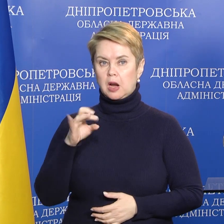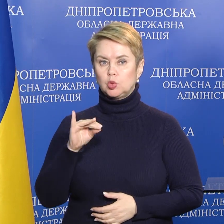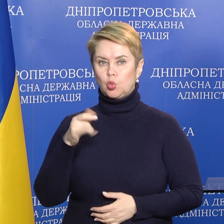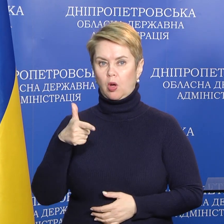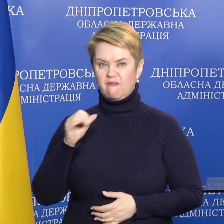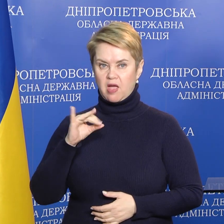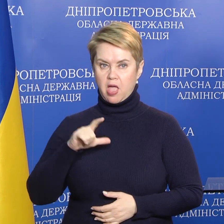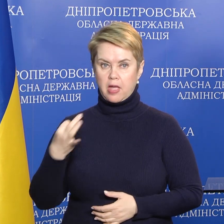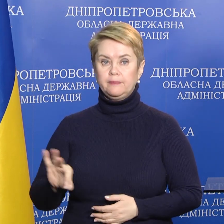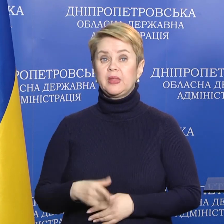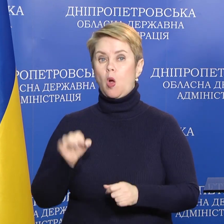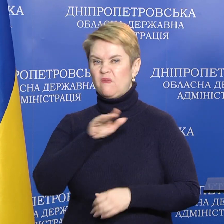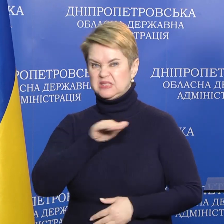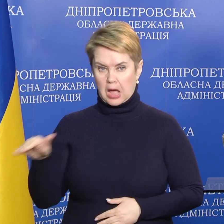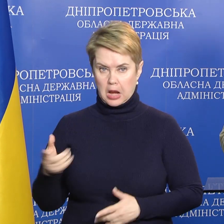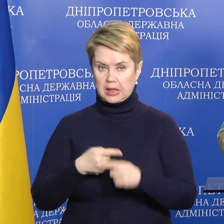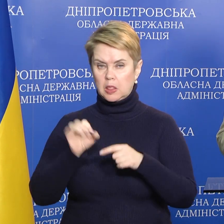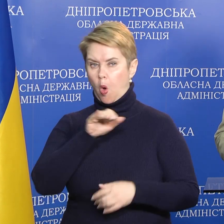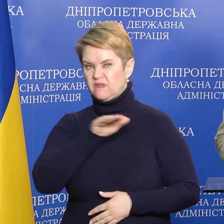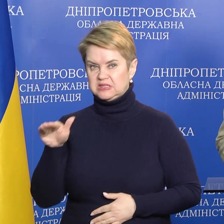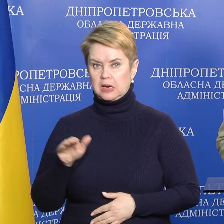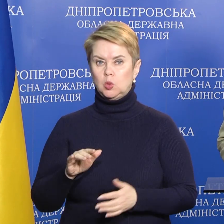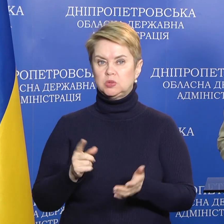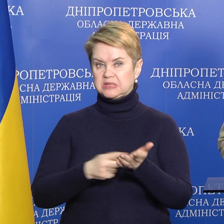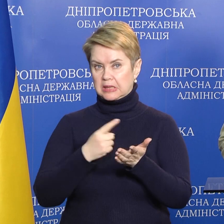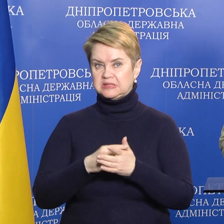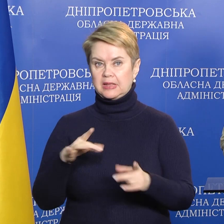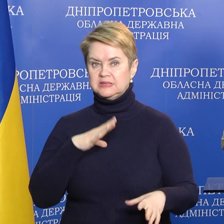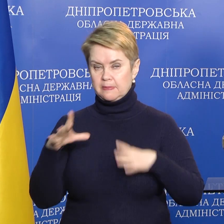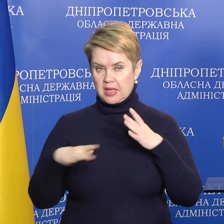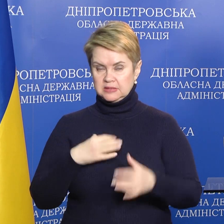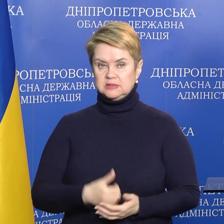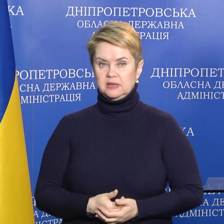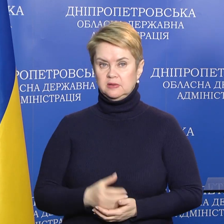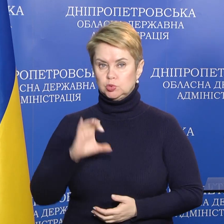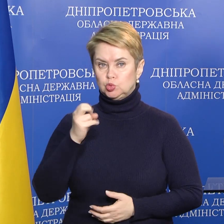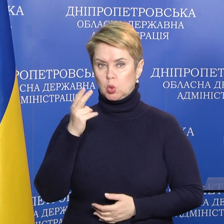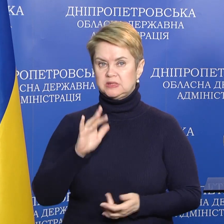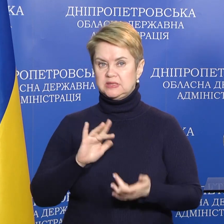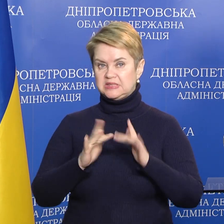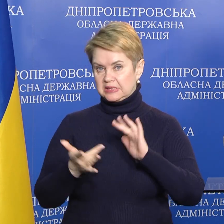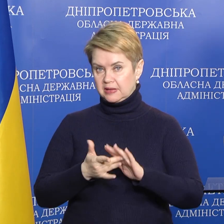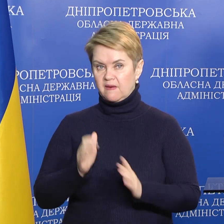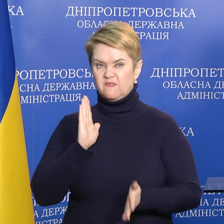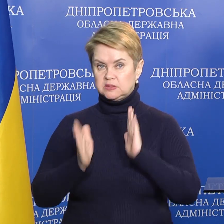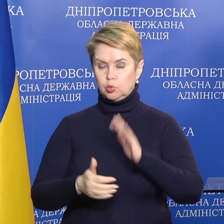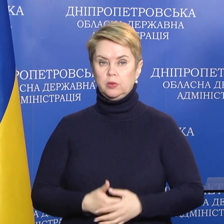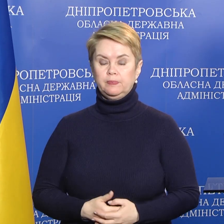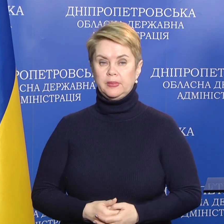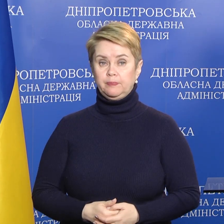.gov.ua или на официальную страницу инспекции в социальной сети Facebook.